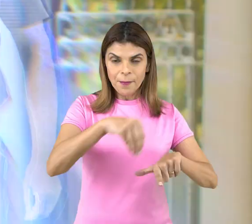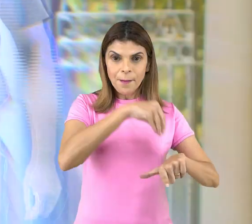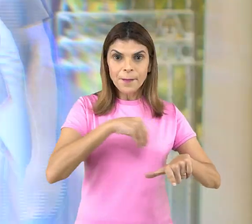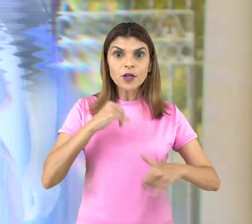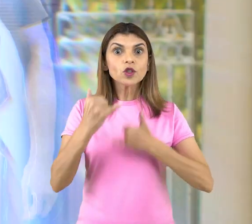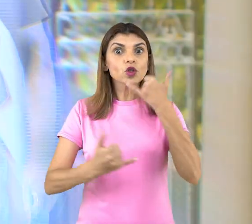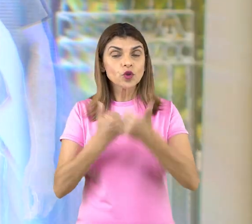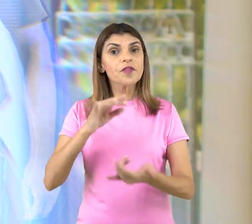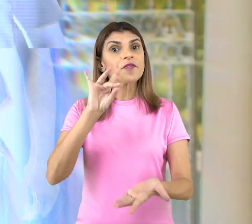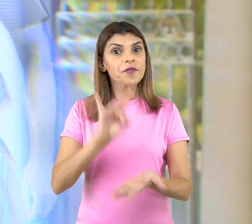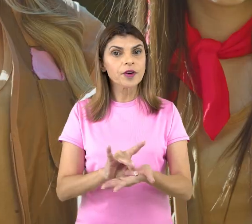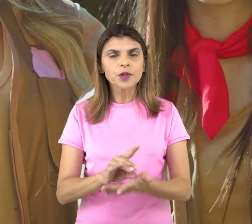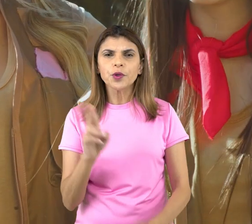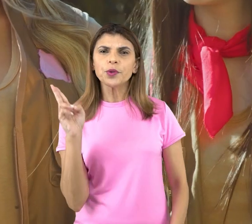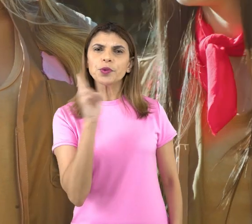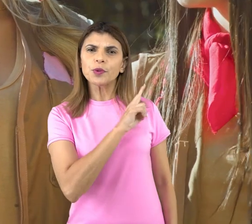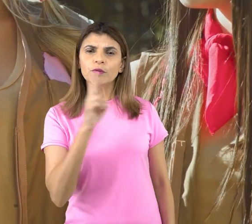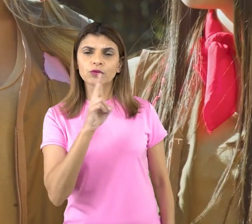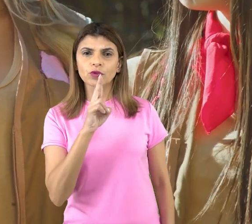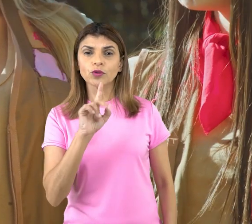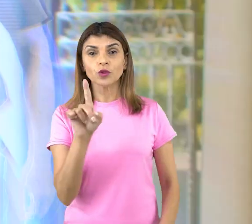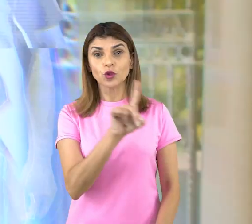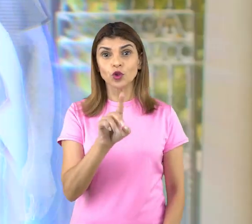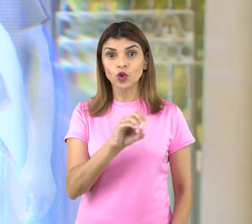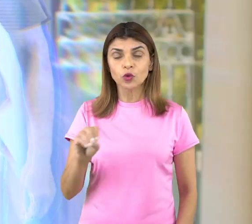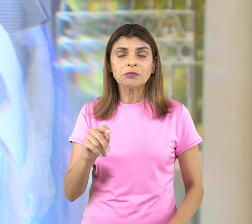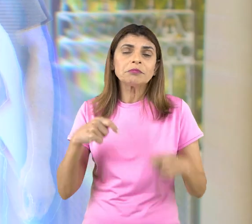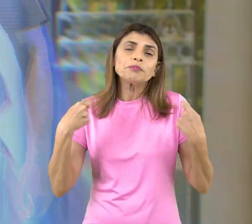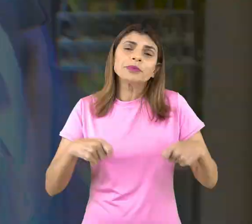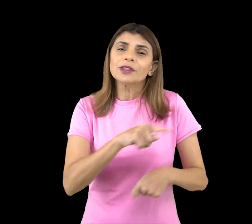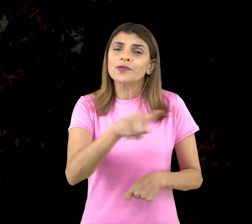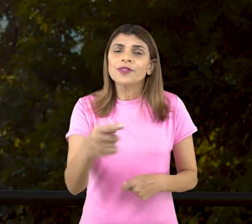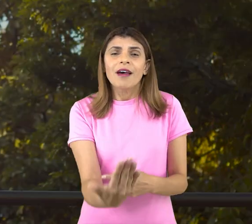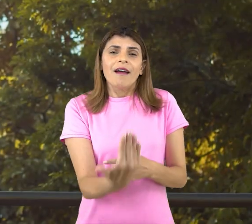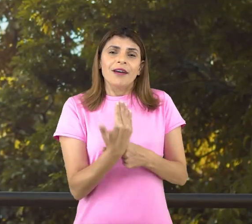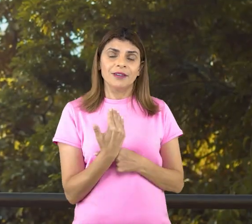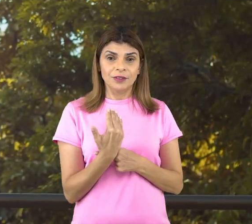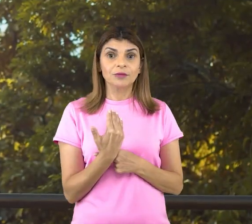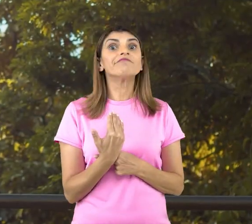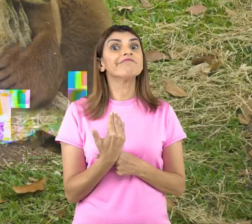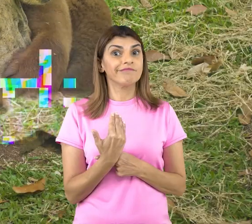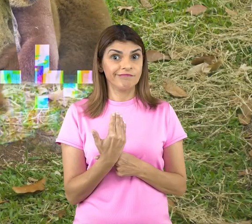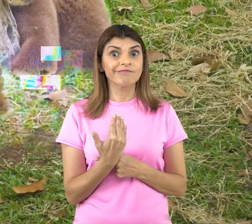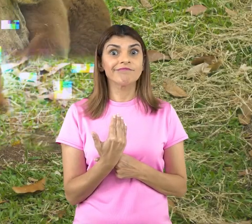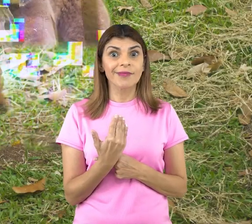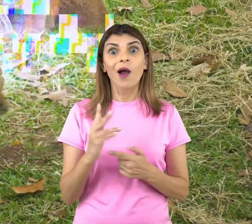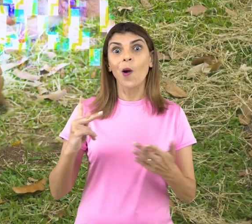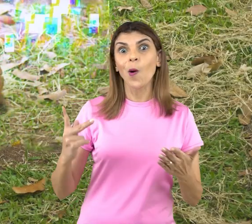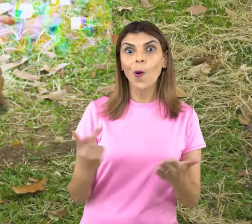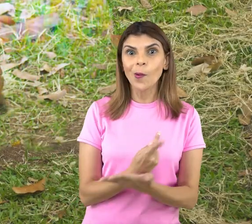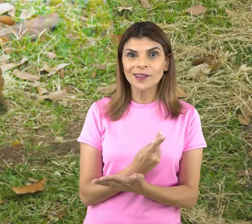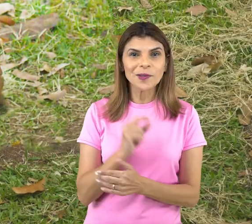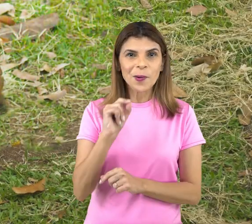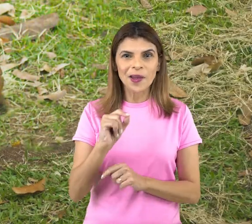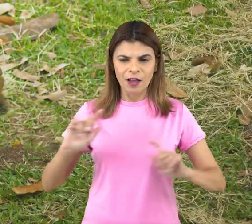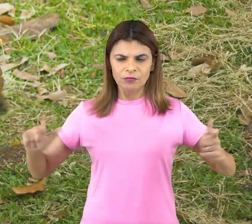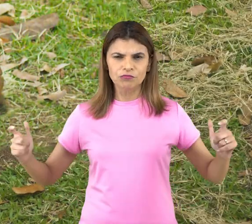O Zoológico Animal precisa da ajuda de vocês! Tudo isso aqui vai desaparecer!